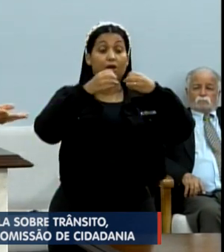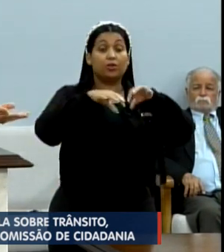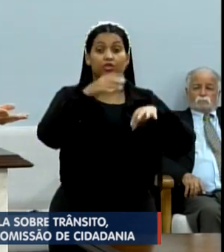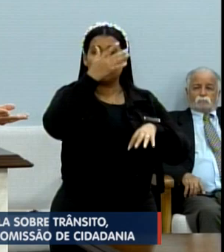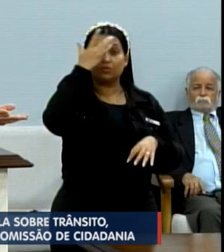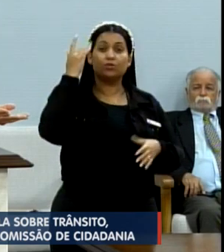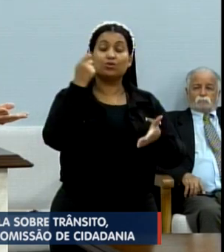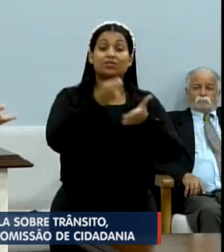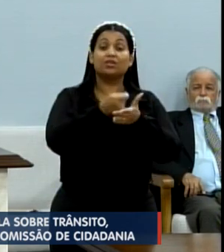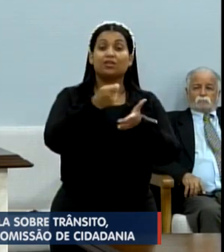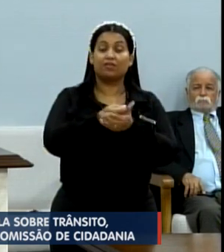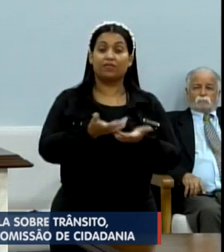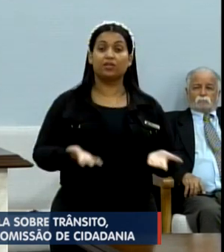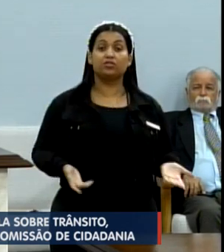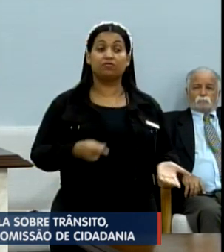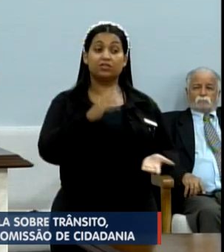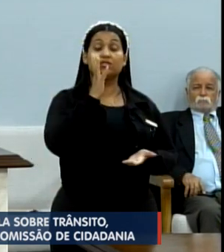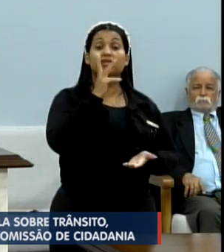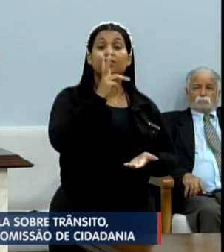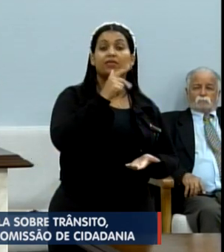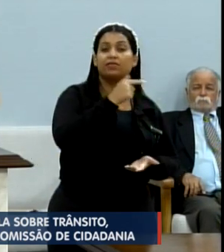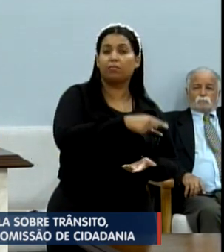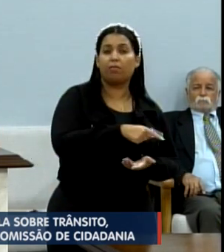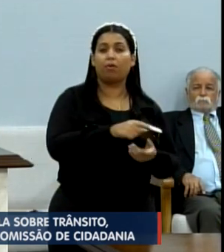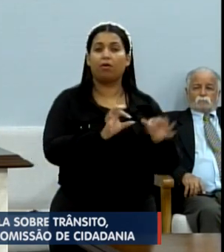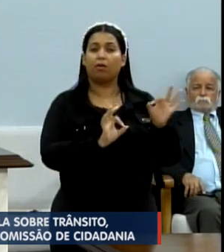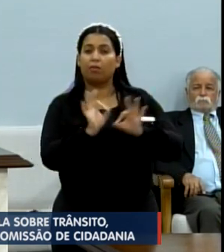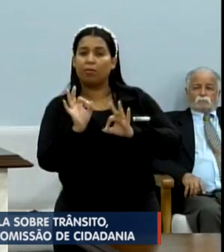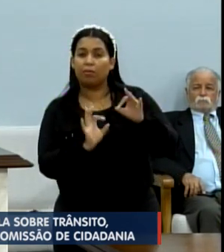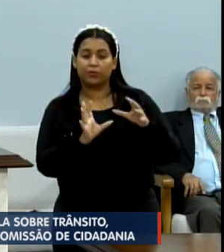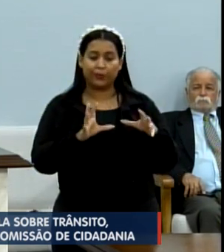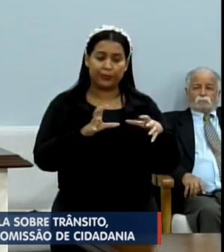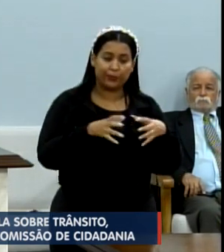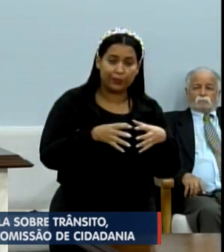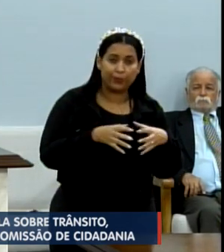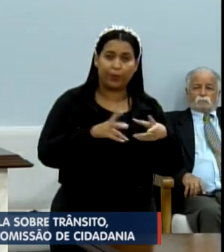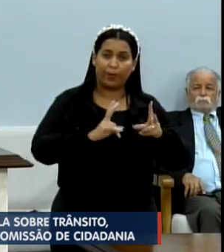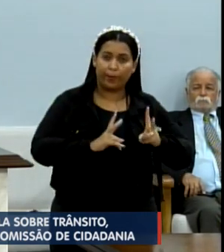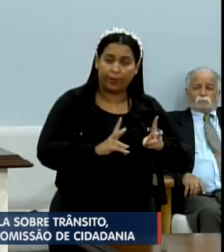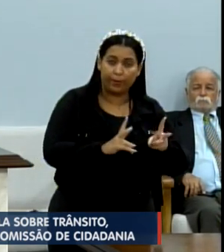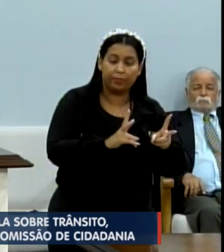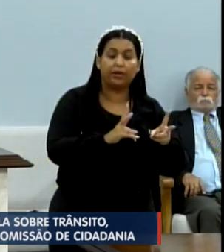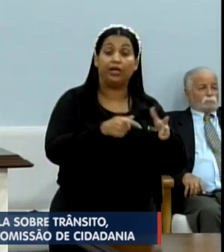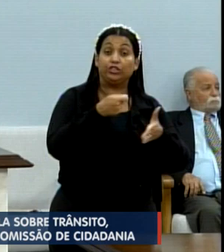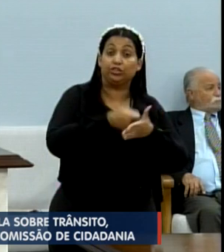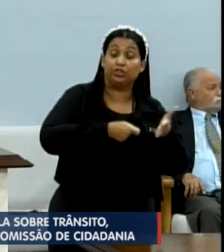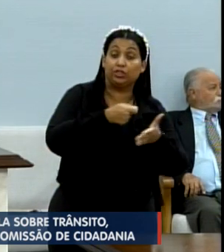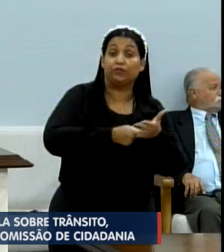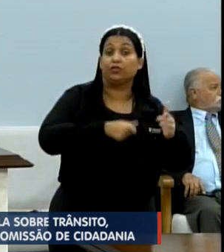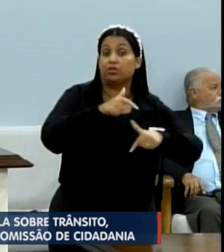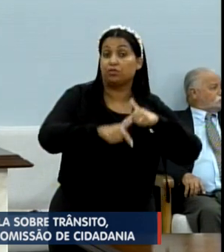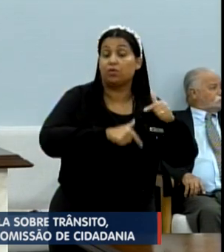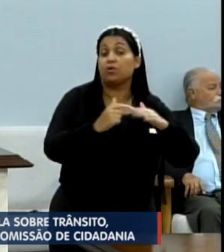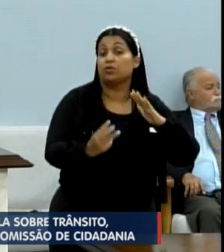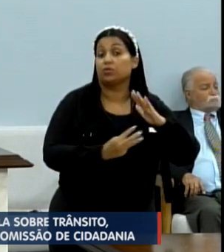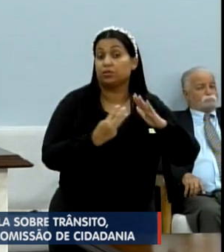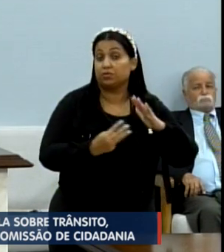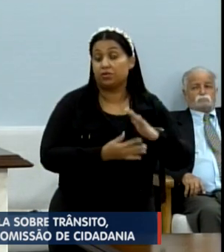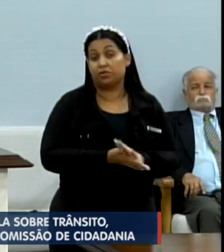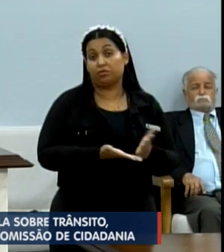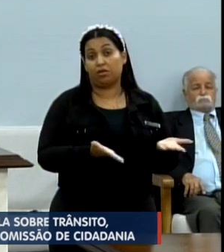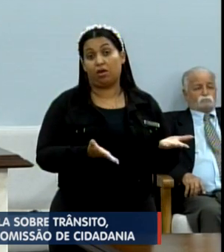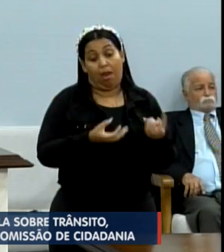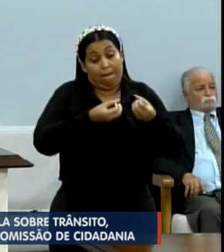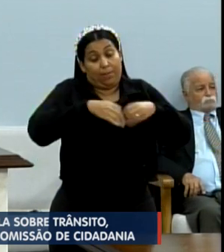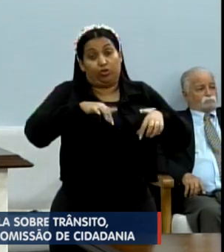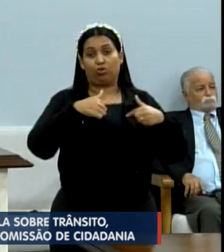defendo. Quando você demora para montar uma comissão permanente de defesa do trabalhador terceirizado, você